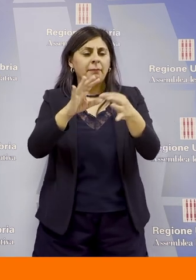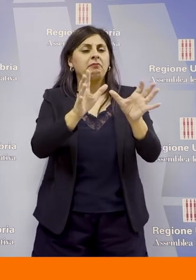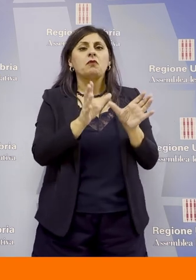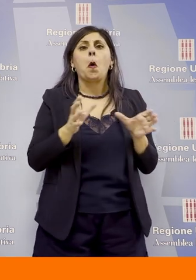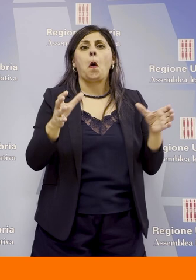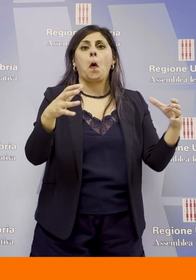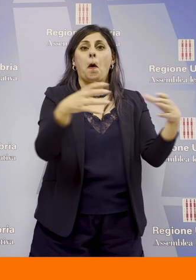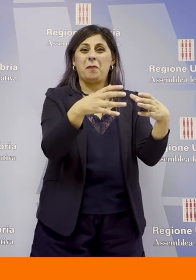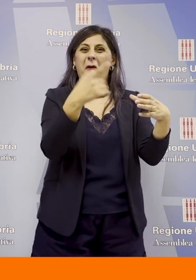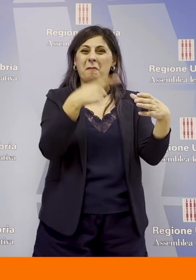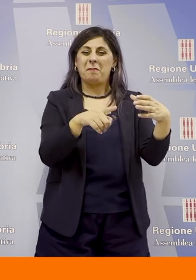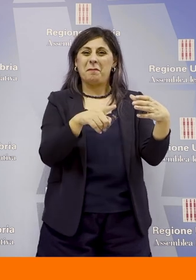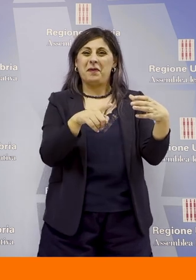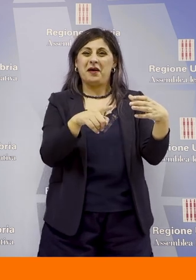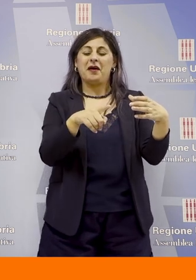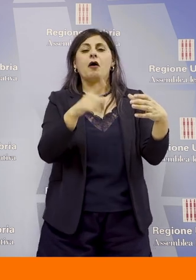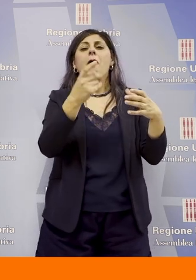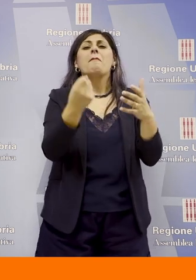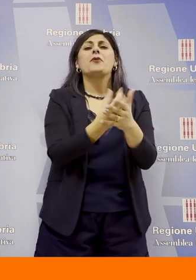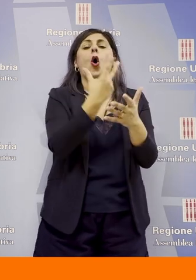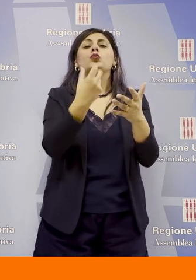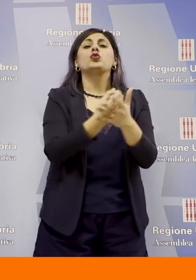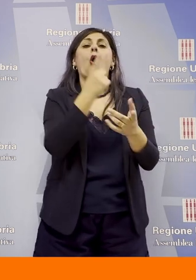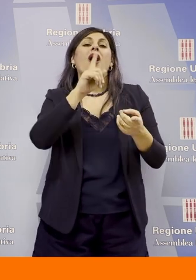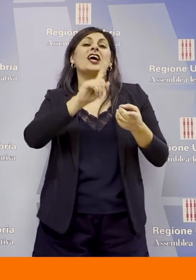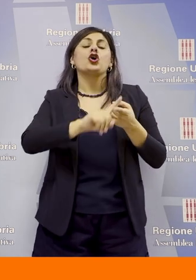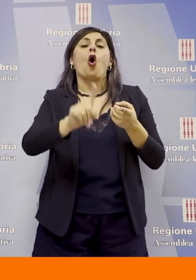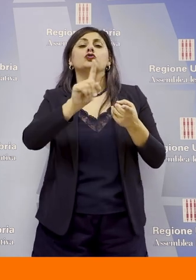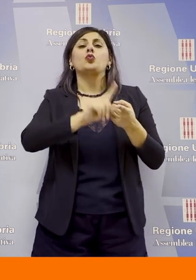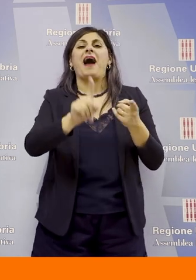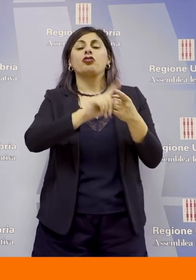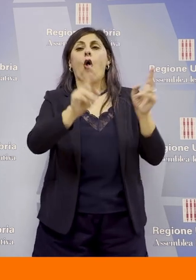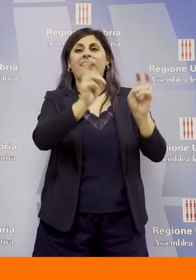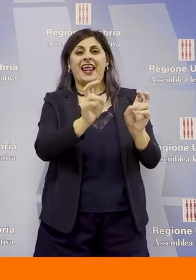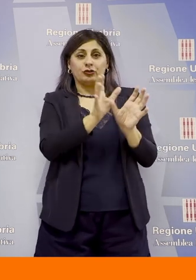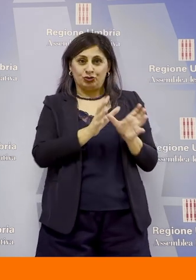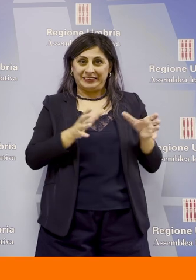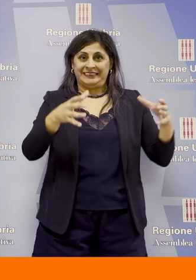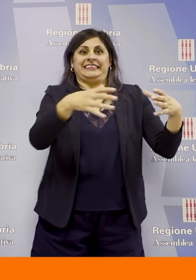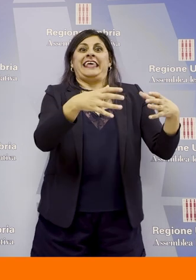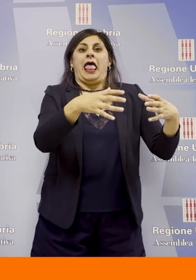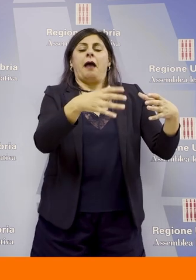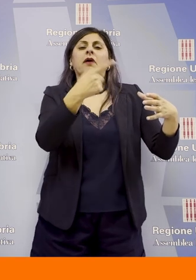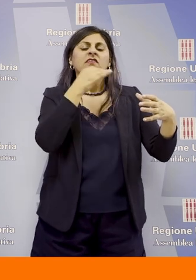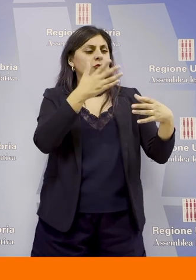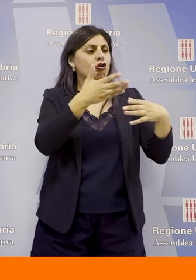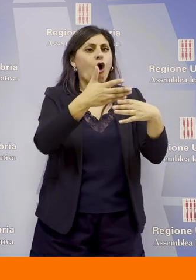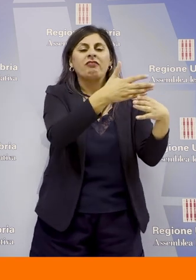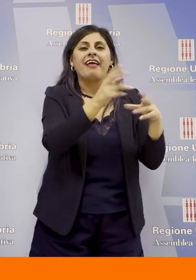il termine è prosumer produttori e consumatori di energia e di condividere quindi l'energia